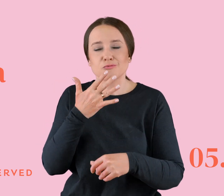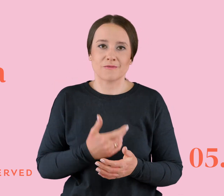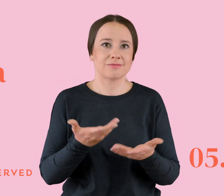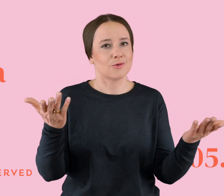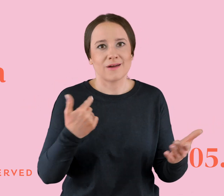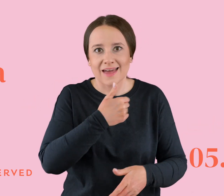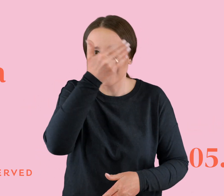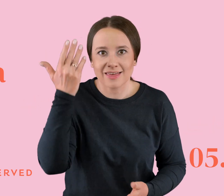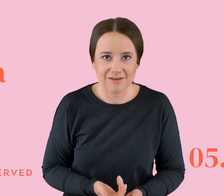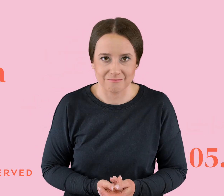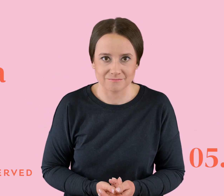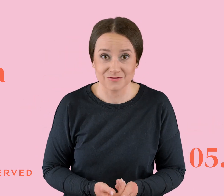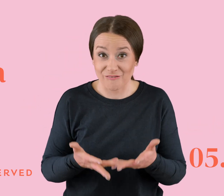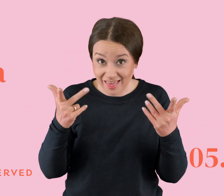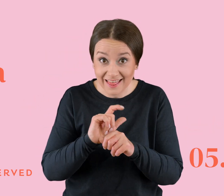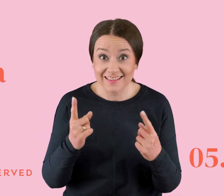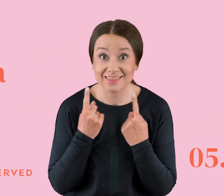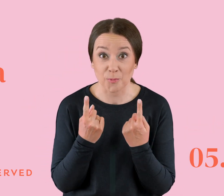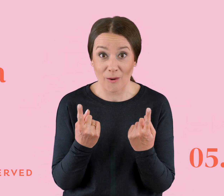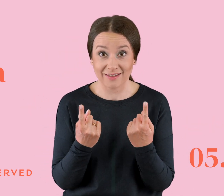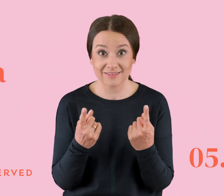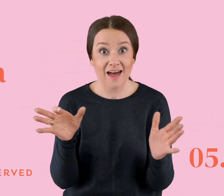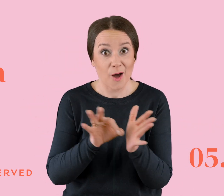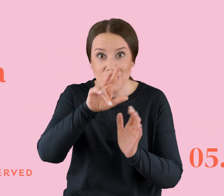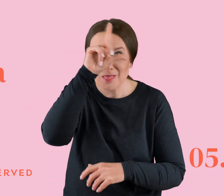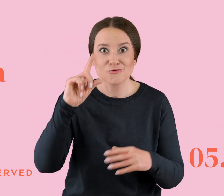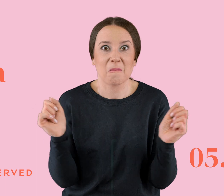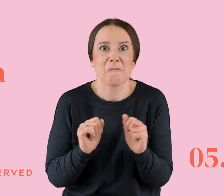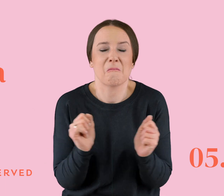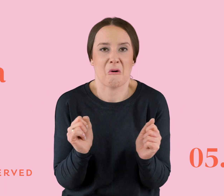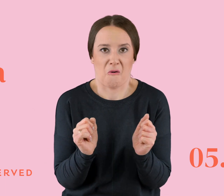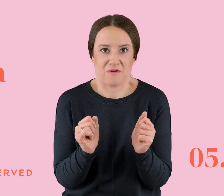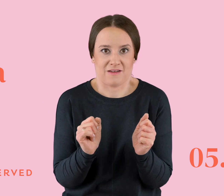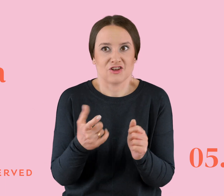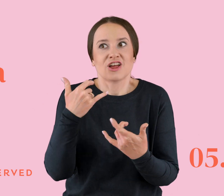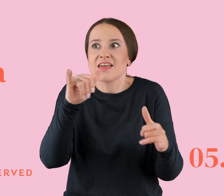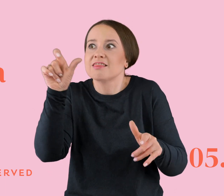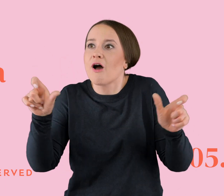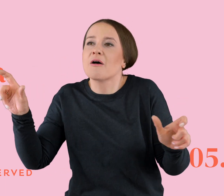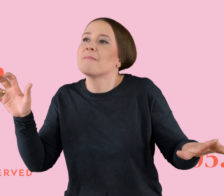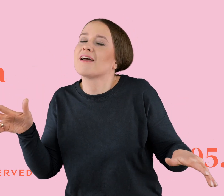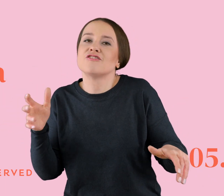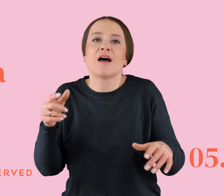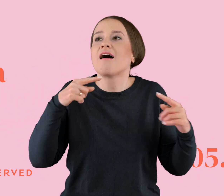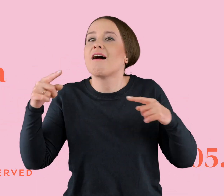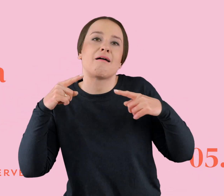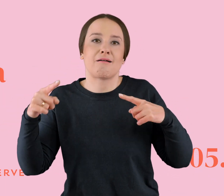jest wiele takich sytuacji, w których ludzie się boją, że będą coś ludzie o nich gadać. Przypomnę, że ta typiara, której nie